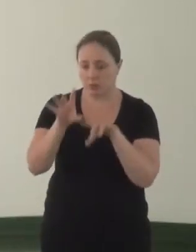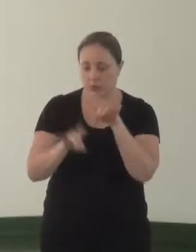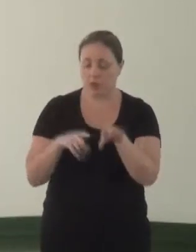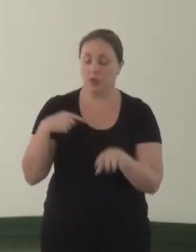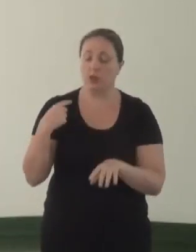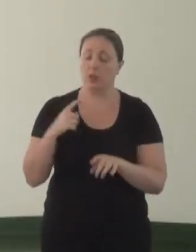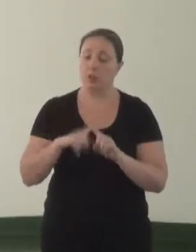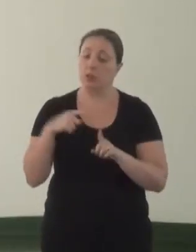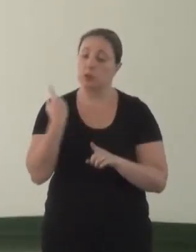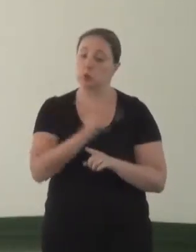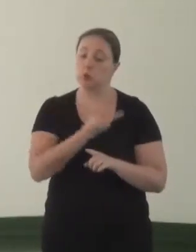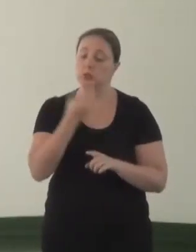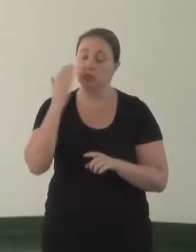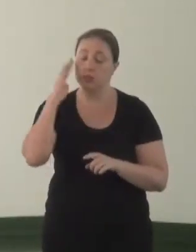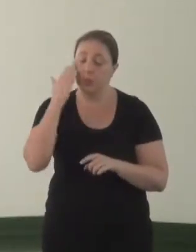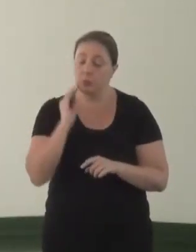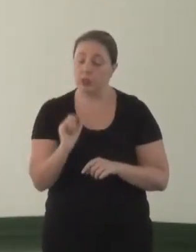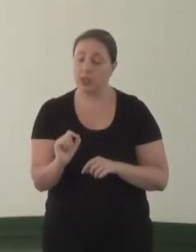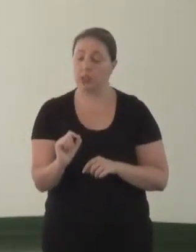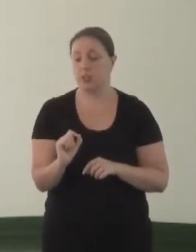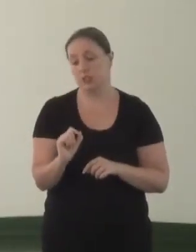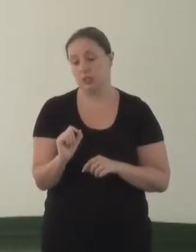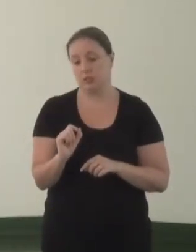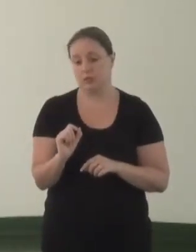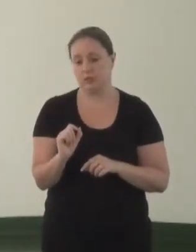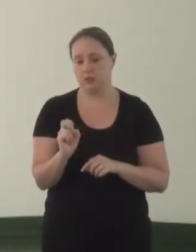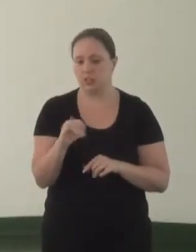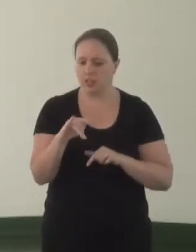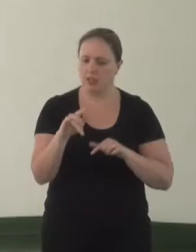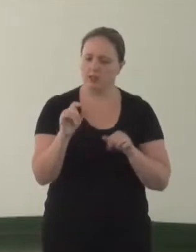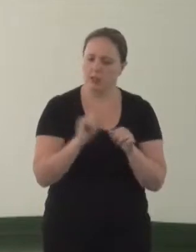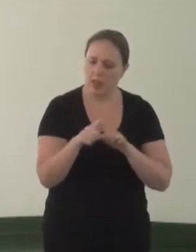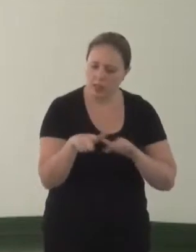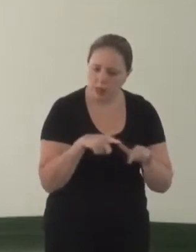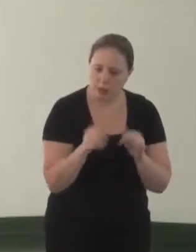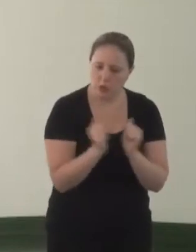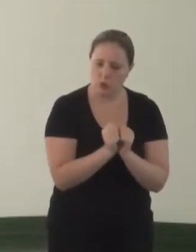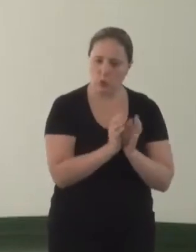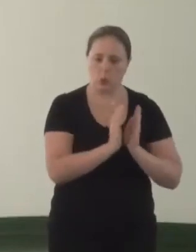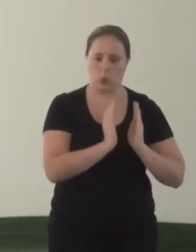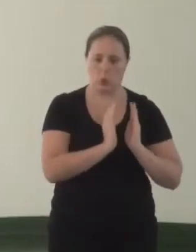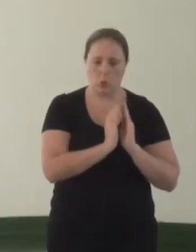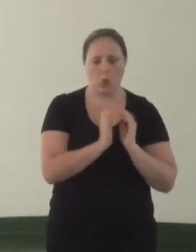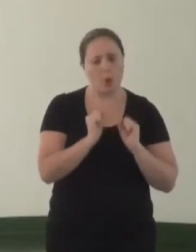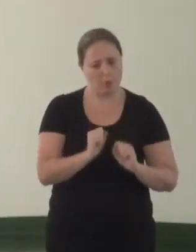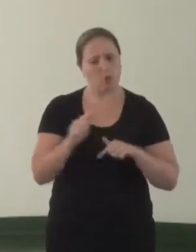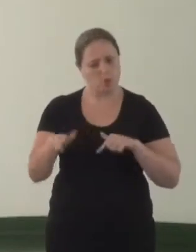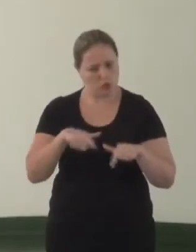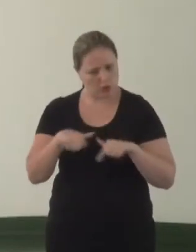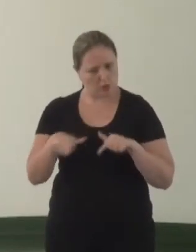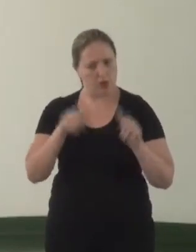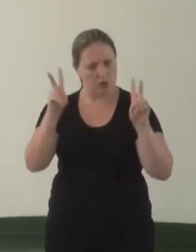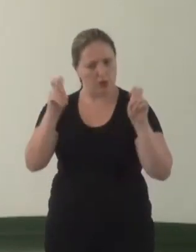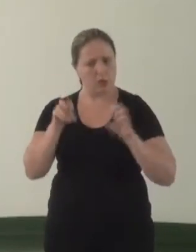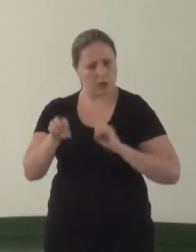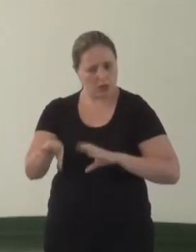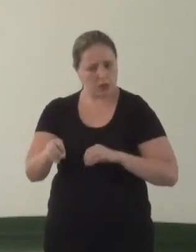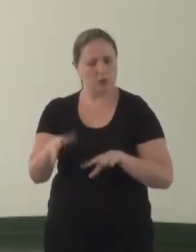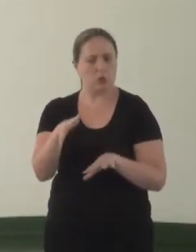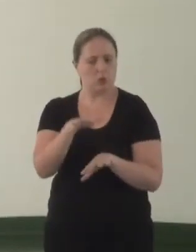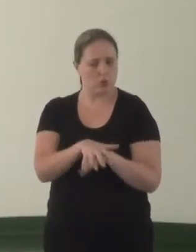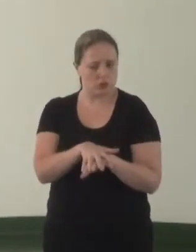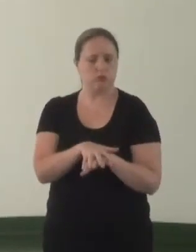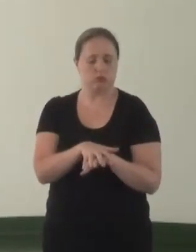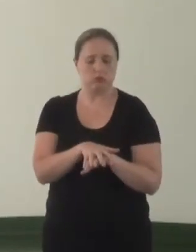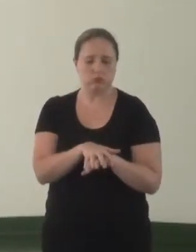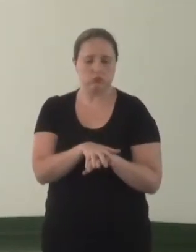gente entende que fazendo um trabalho juntamente com as APAES, a gente pode trabalhar na questão da educação inclusiva,